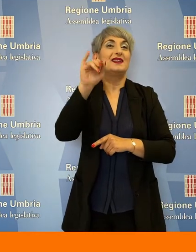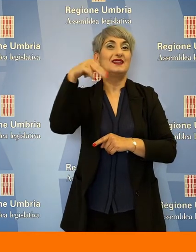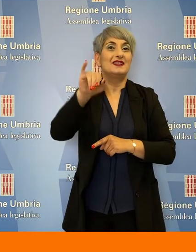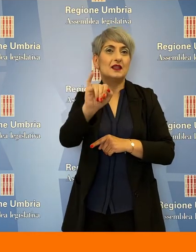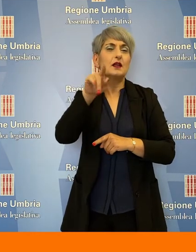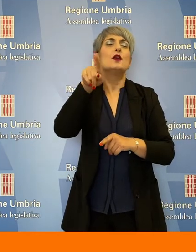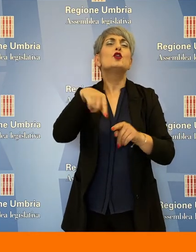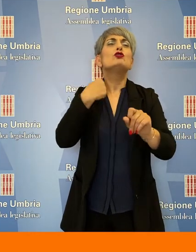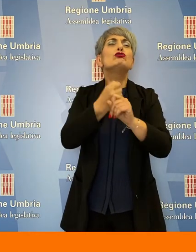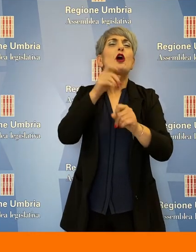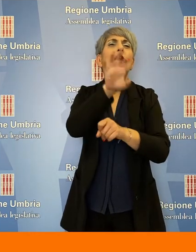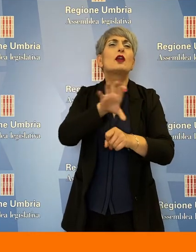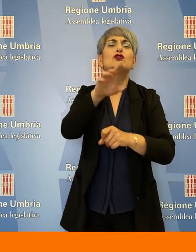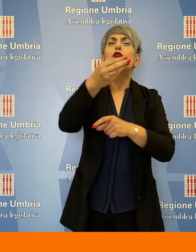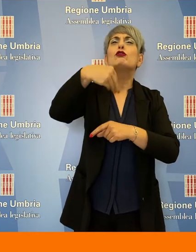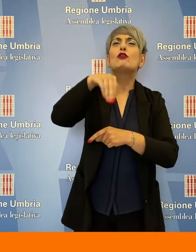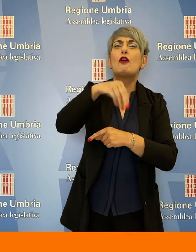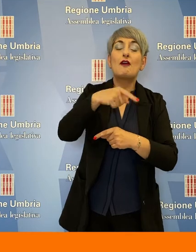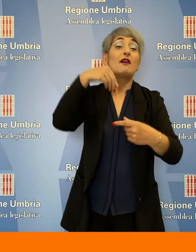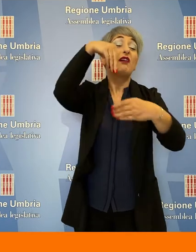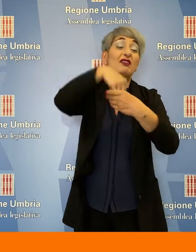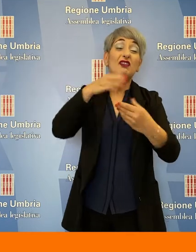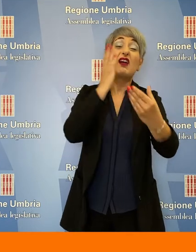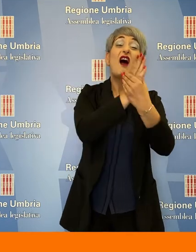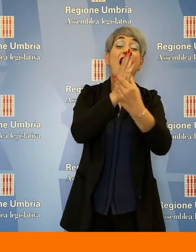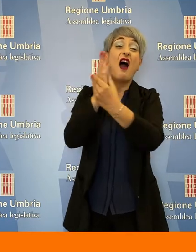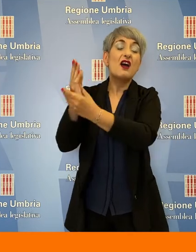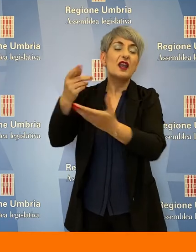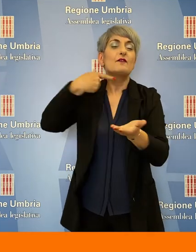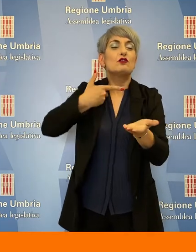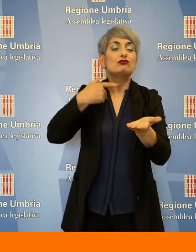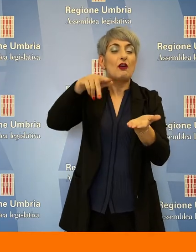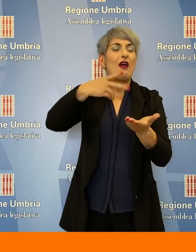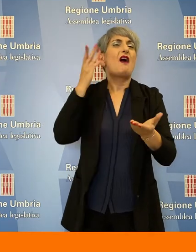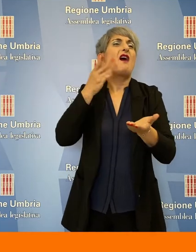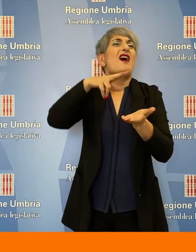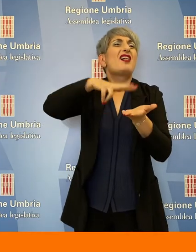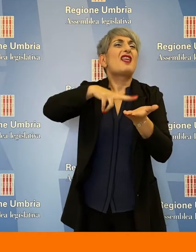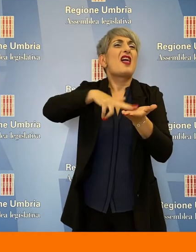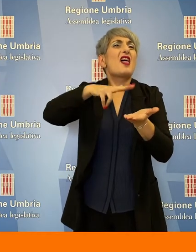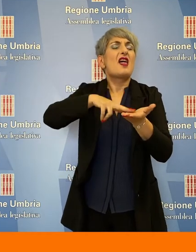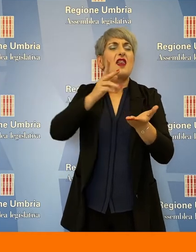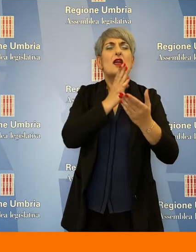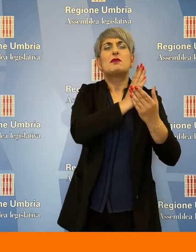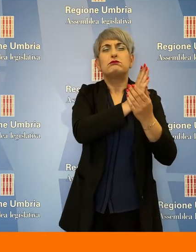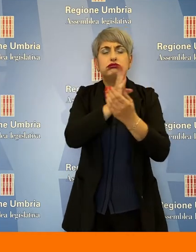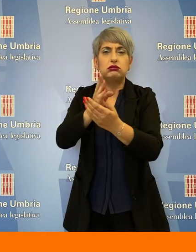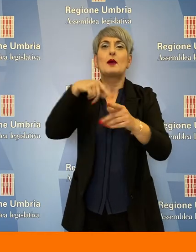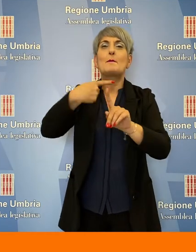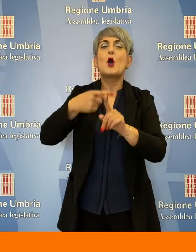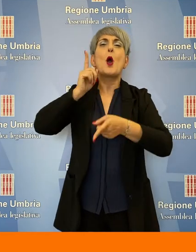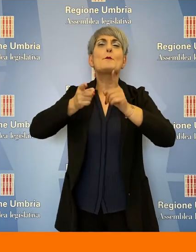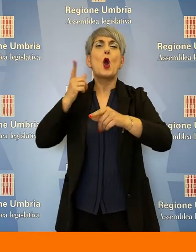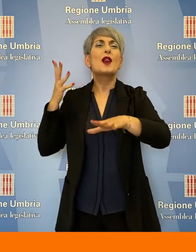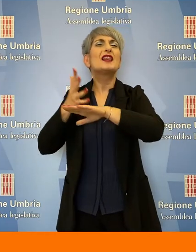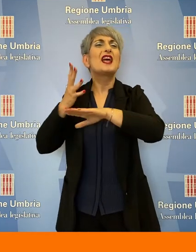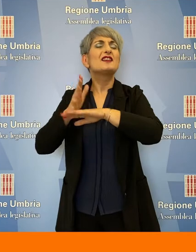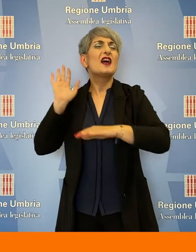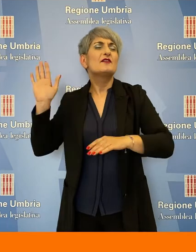regione, negli archivi che riportano le deliberazioni dell'Assemblea e gli interventi dei politici che vi si sono assecondati, oggi